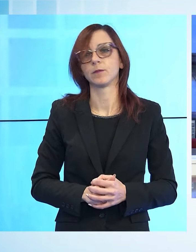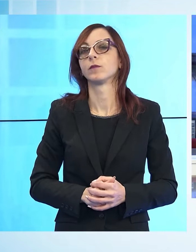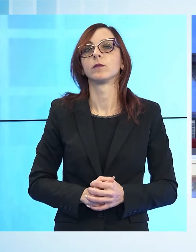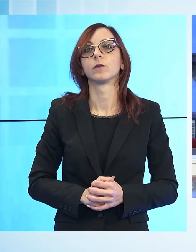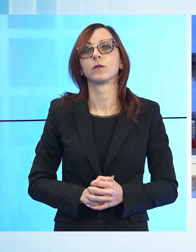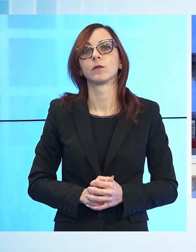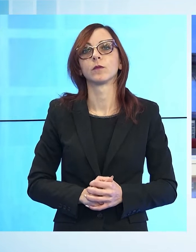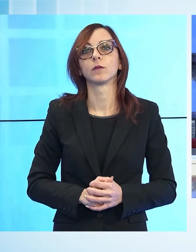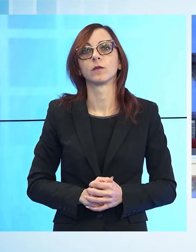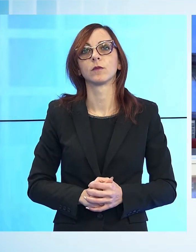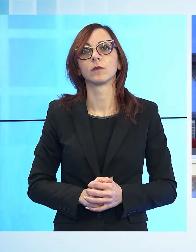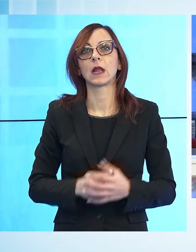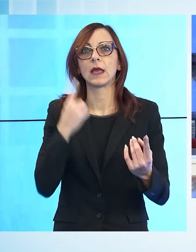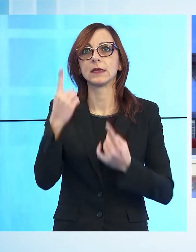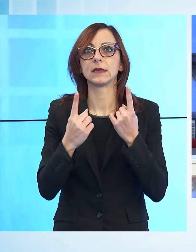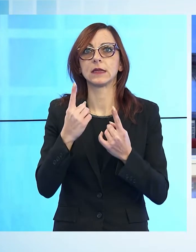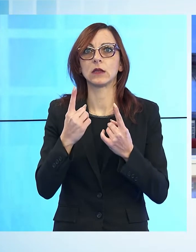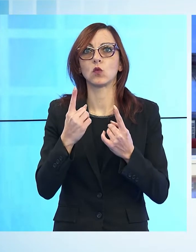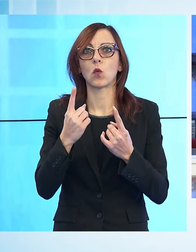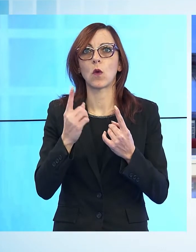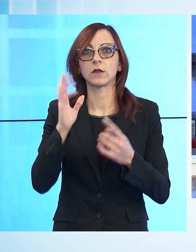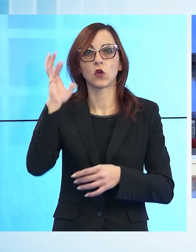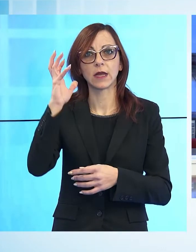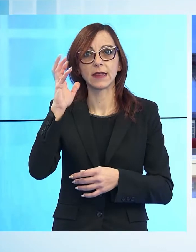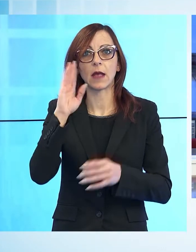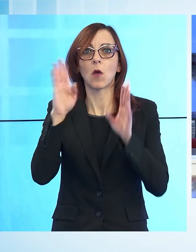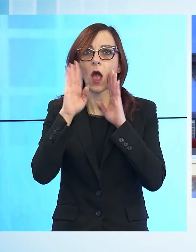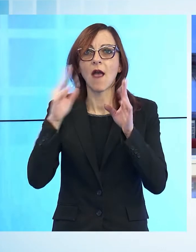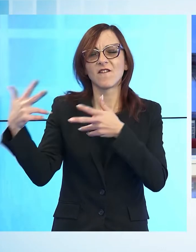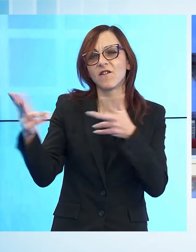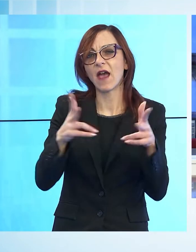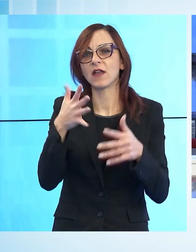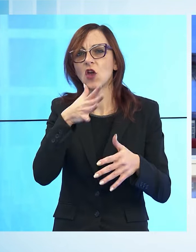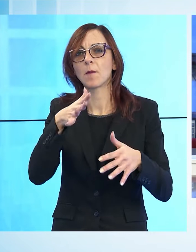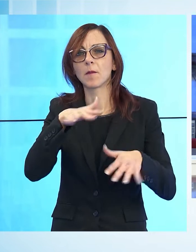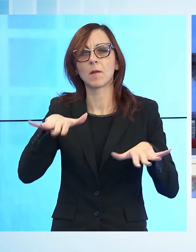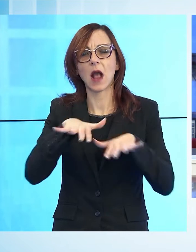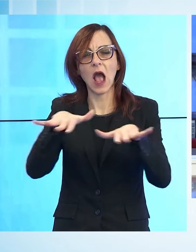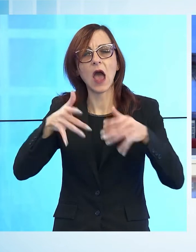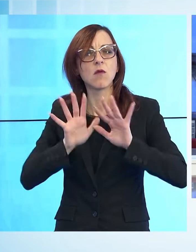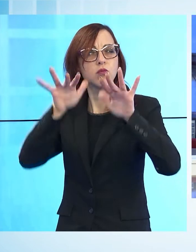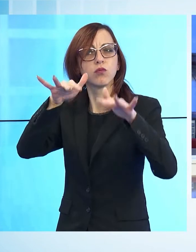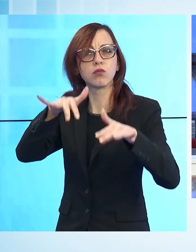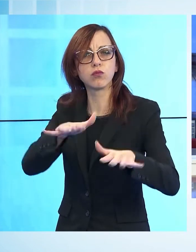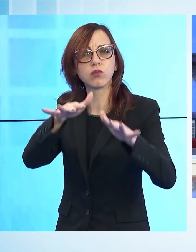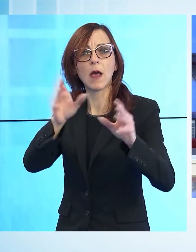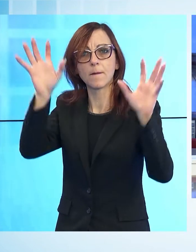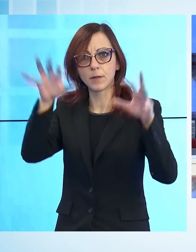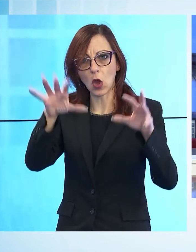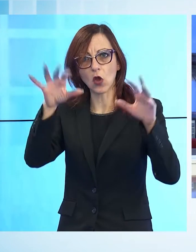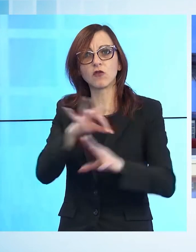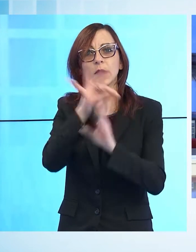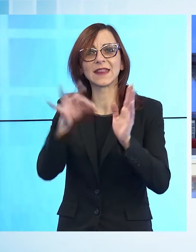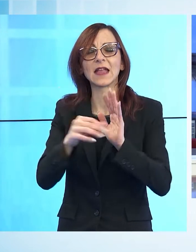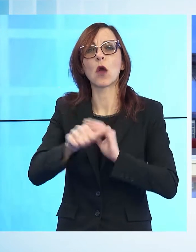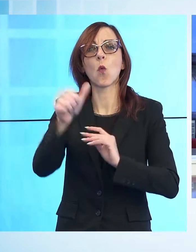Allerta meteo per vento, mareggiate e pioggia. Mercoledì 1 dicembre, bollettino emesso dalla